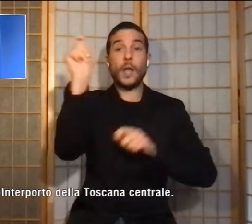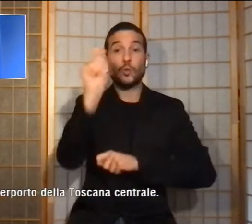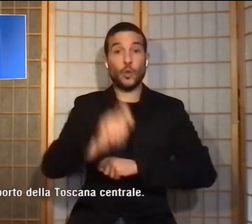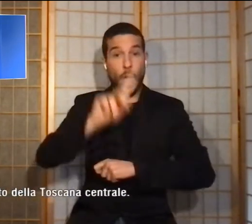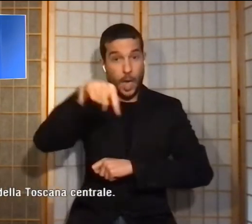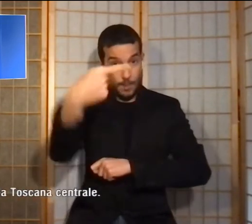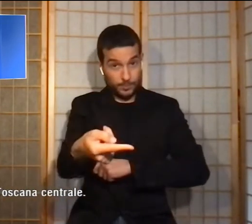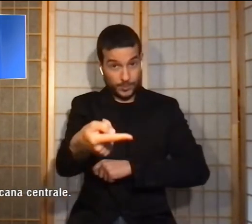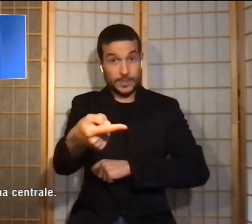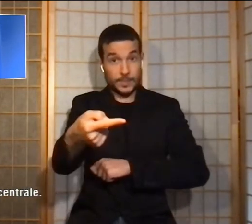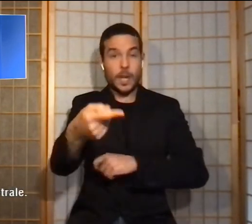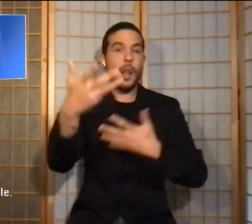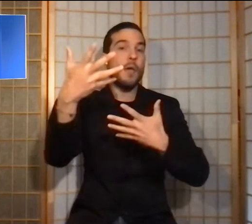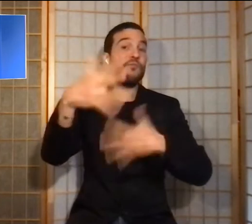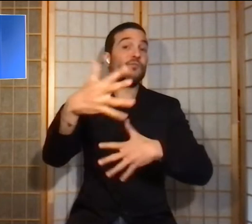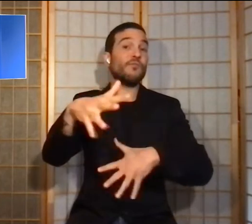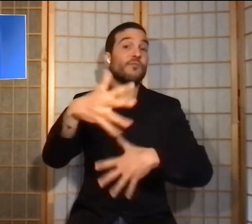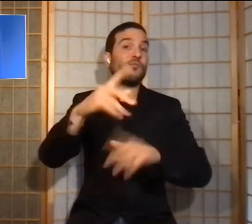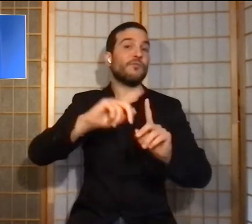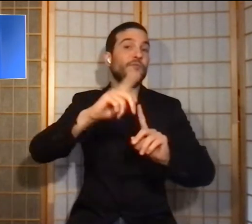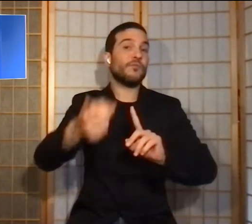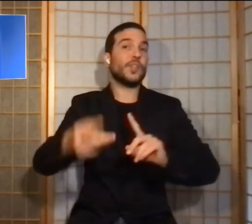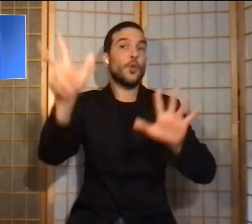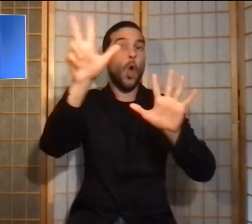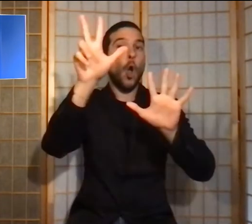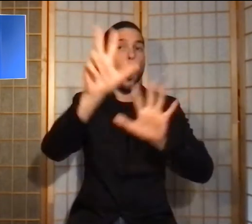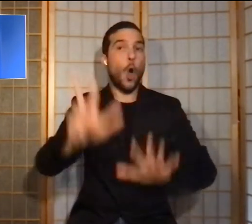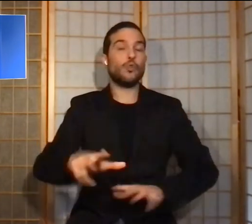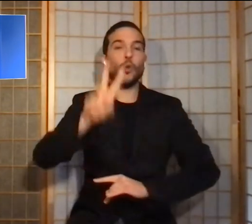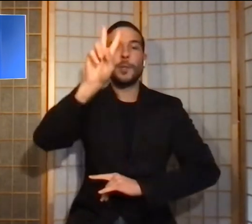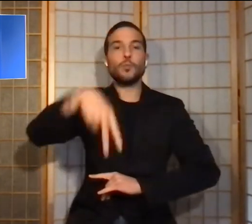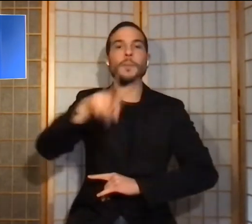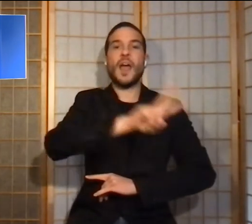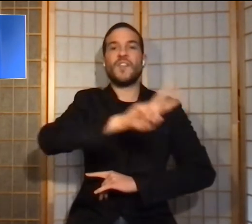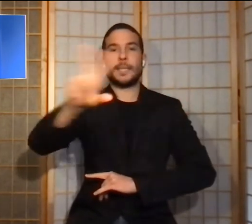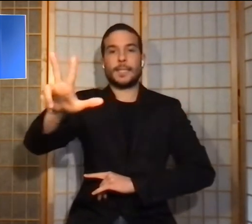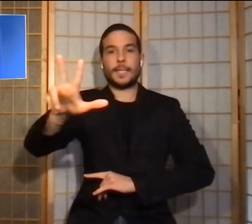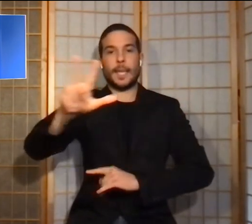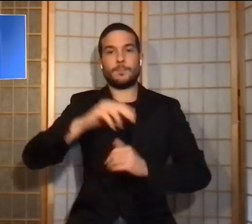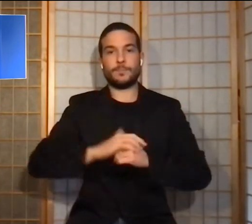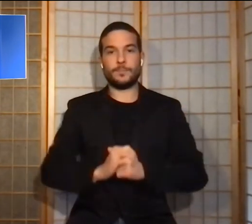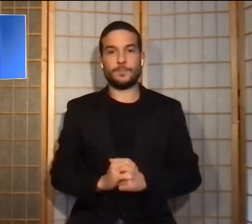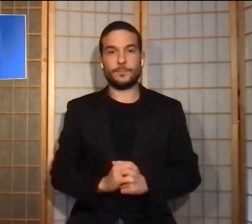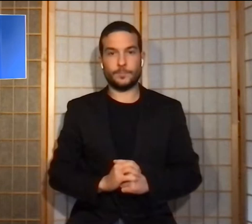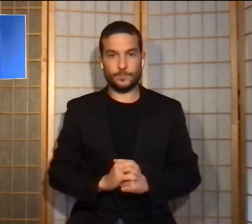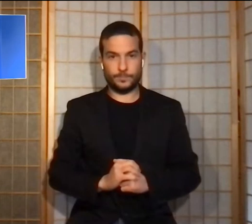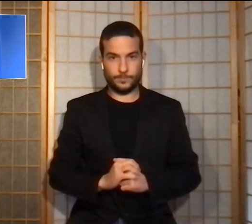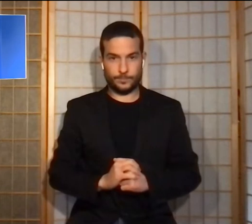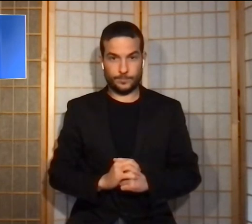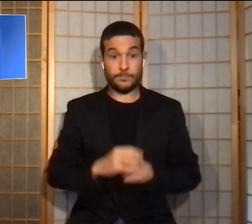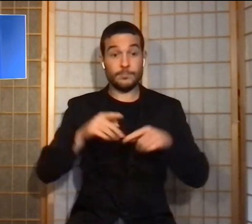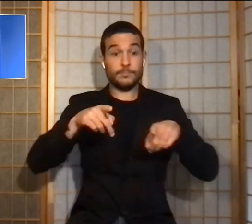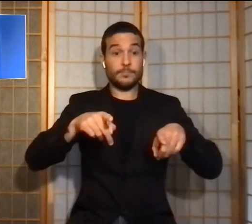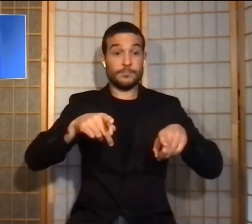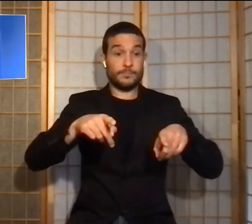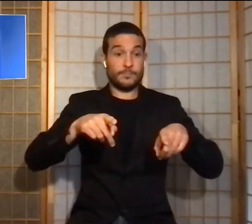dovrebbero terminare a ottobre 2023. Il complesso sorgerà in un